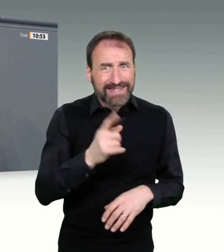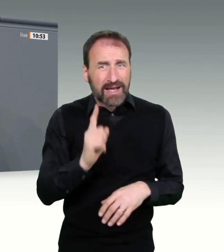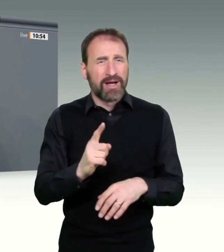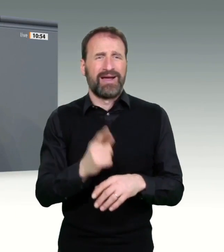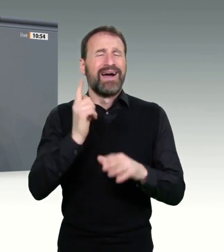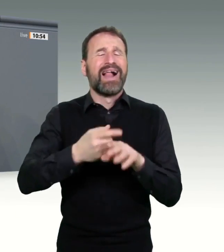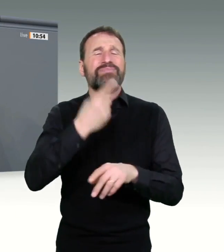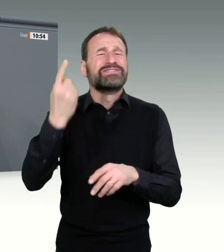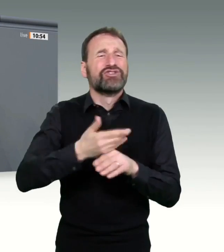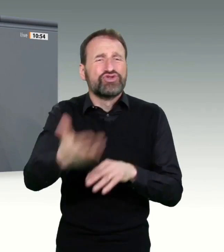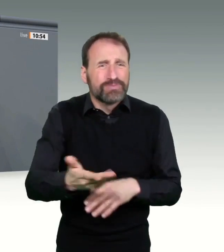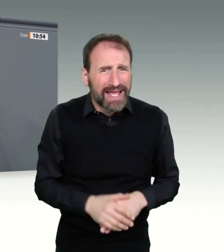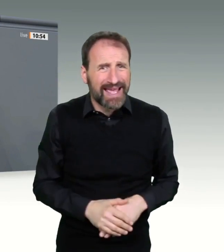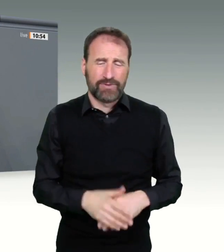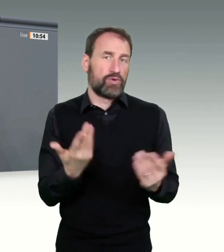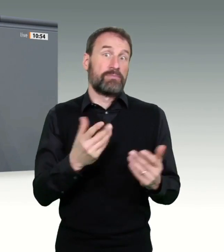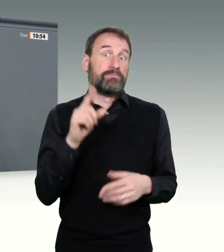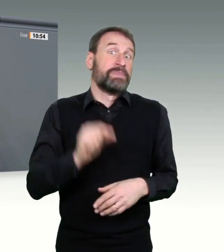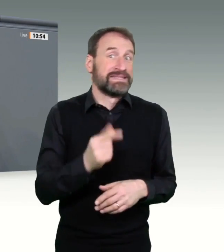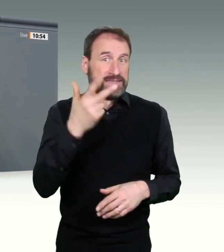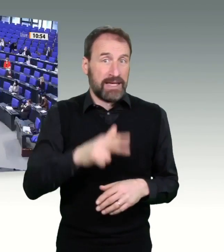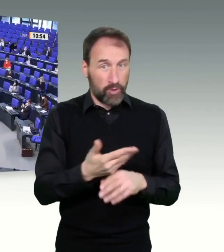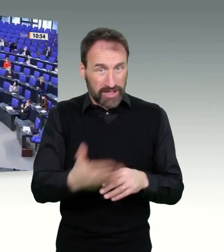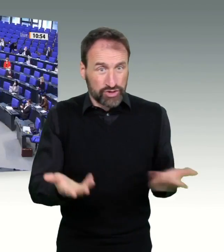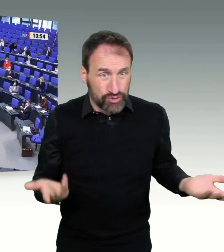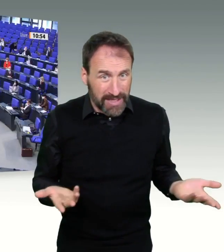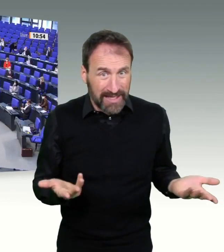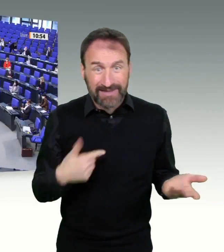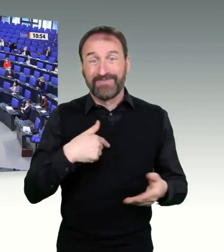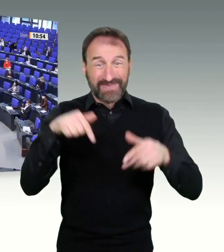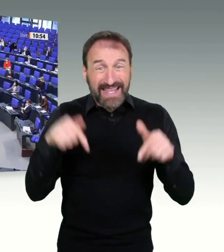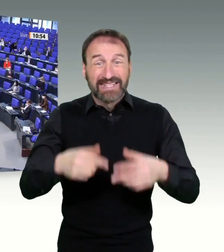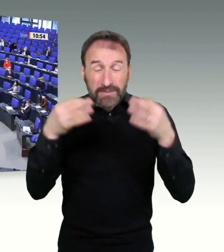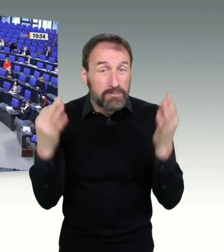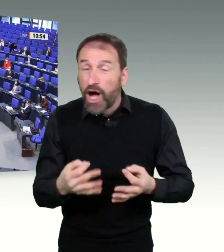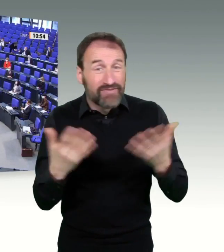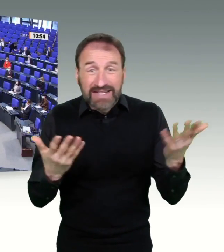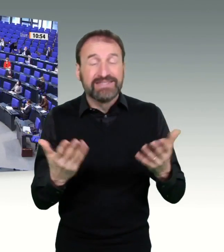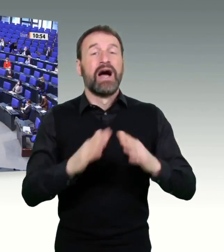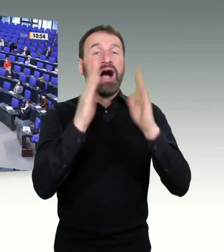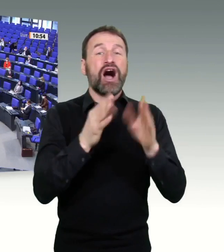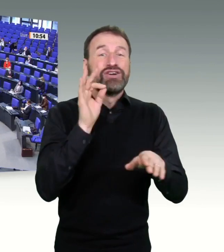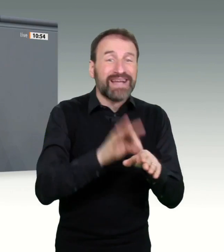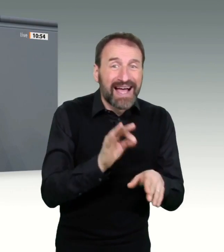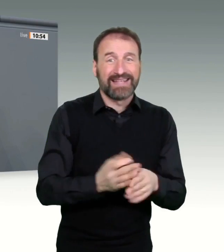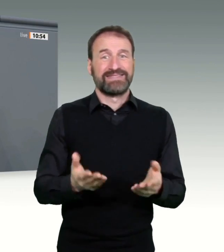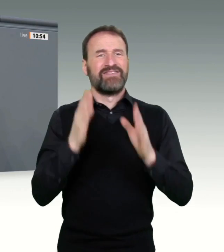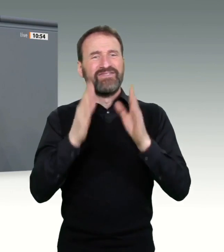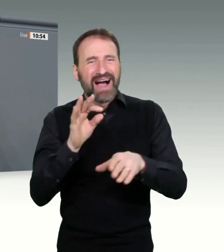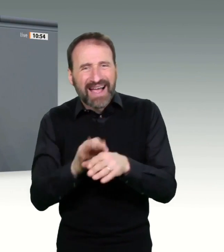werden. Und da liegt uns schon wieder nichts vor. Jetzt werden Sie sagen, was ist mit den Impfzentren? Aber auch da